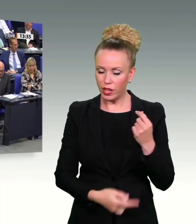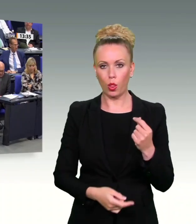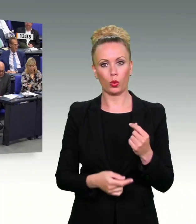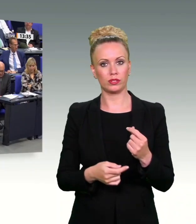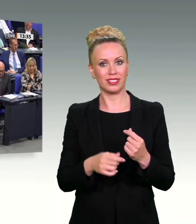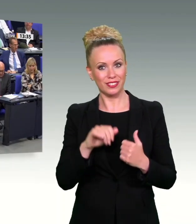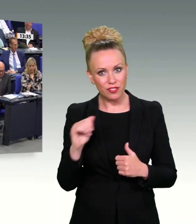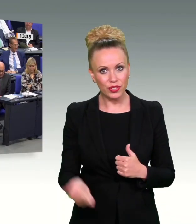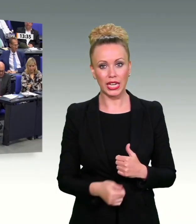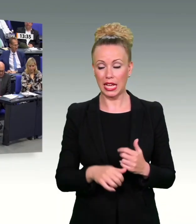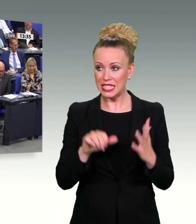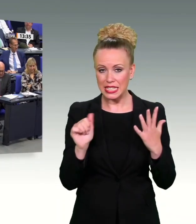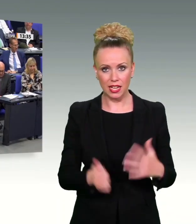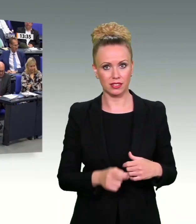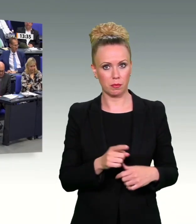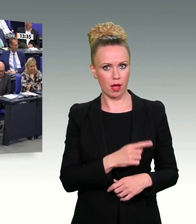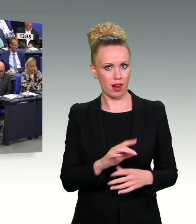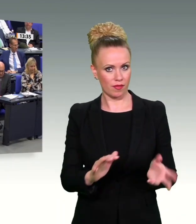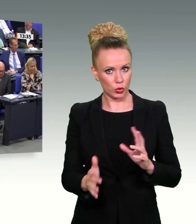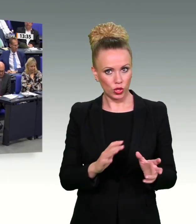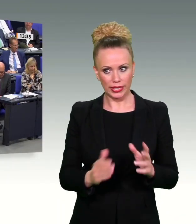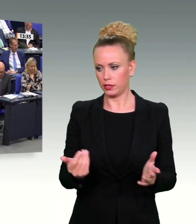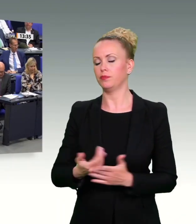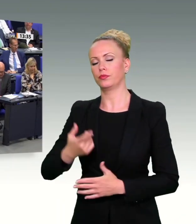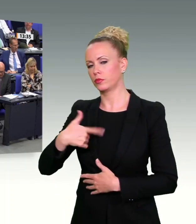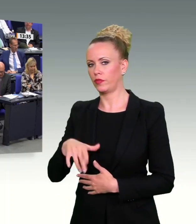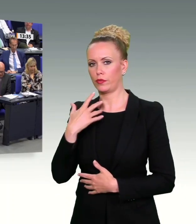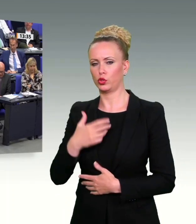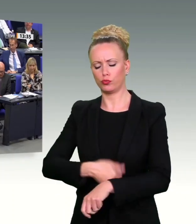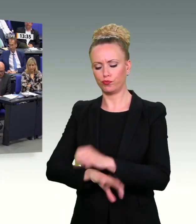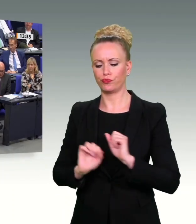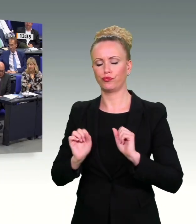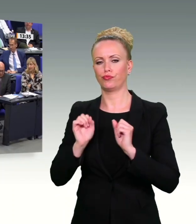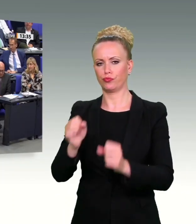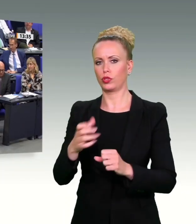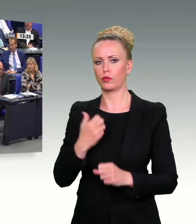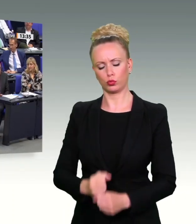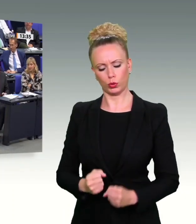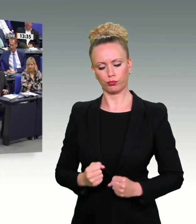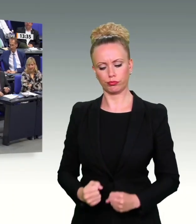verfassungswesigen Boden mit schärferen Werkzeugen den Straftäter nähern, um sie dingfest zu machen.